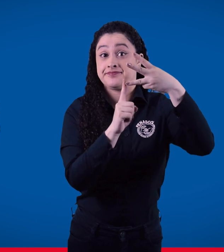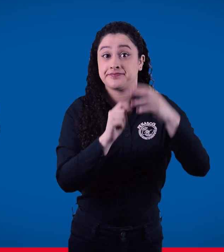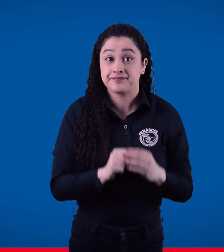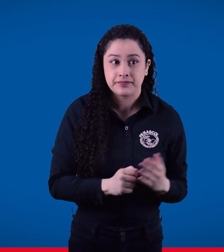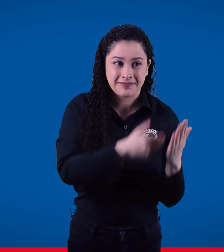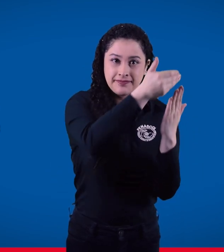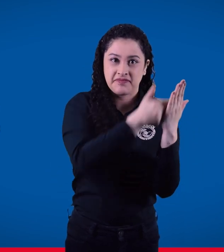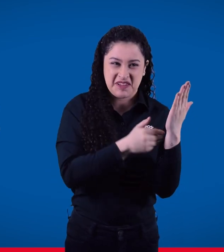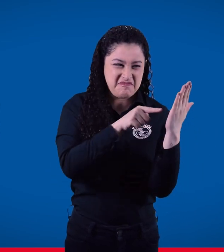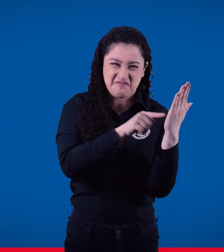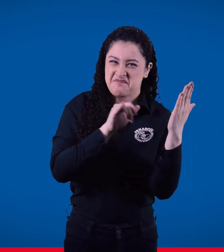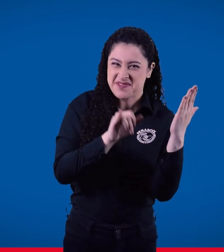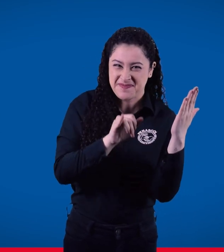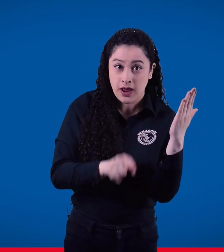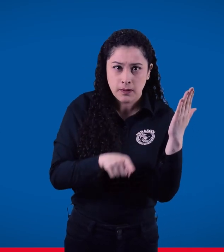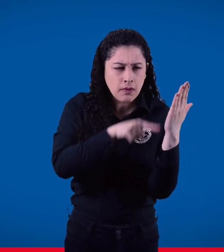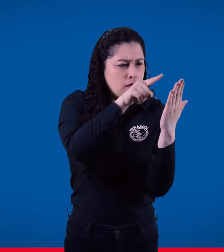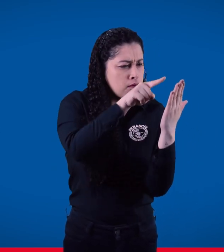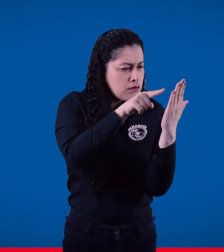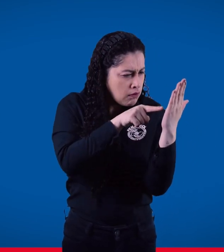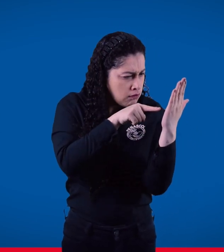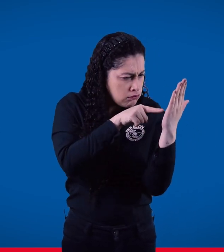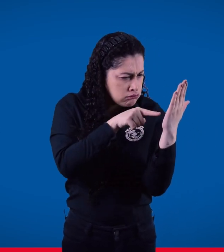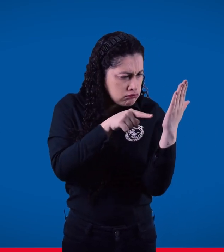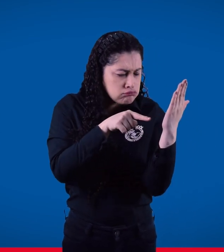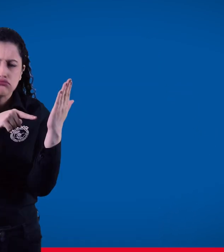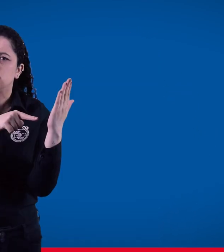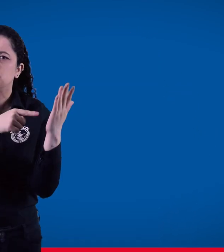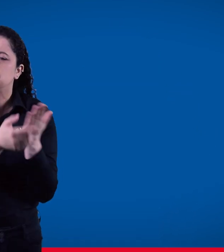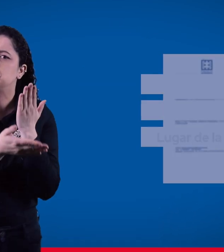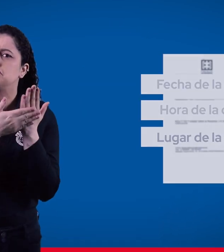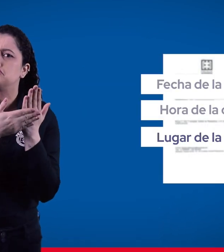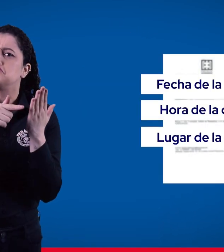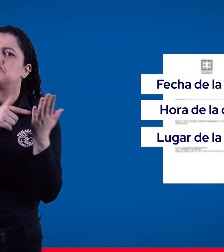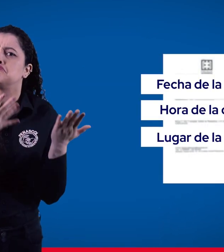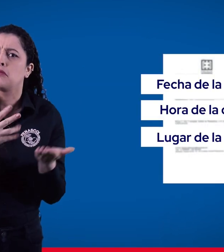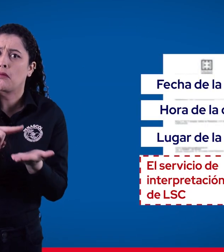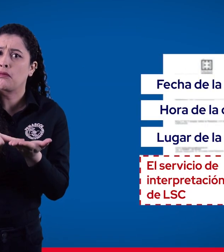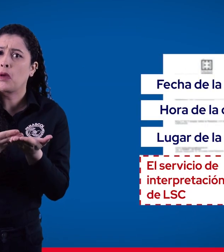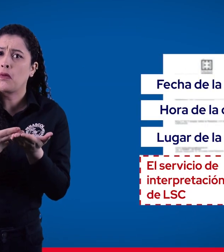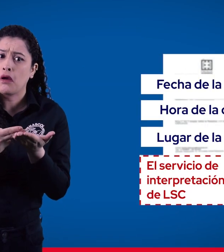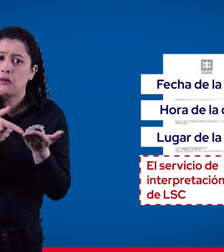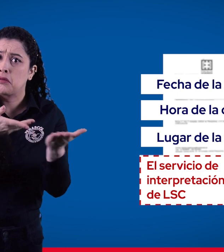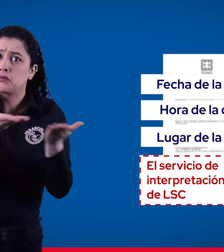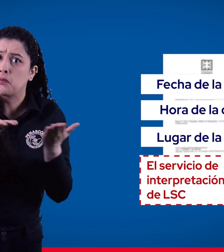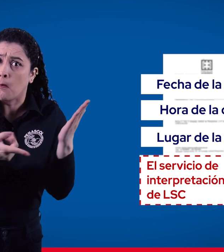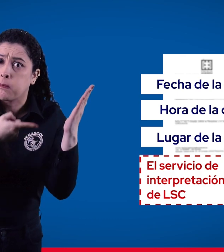Tercero, si en la citación de la Fiscalía no se notifica que se contará con el servicio de interpretación.